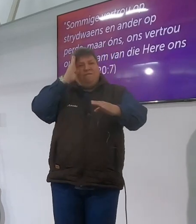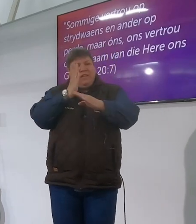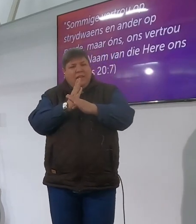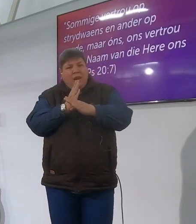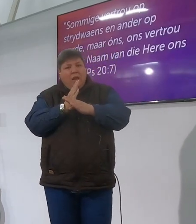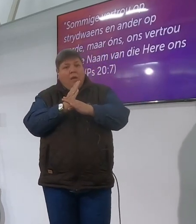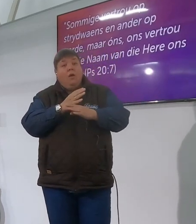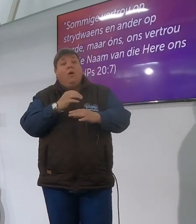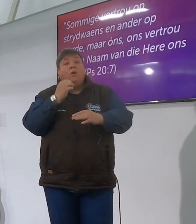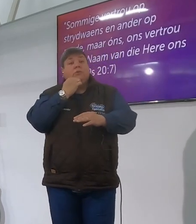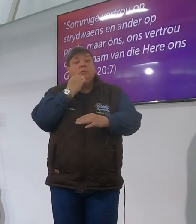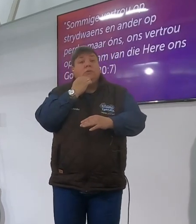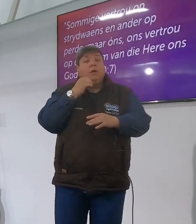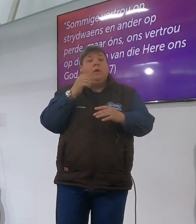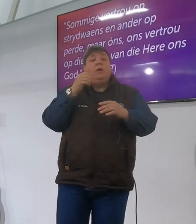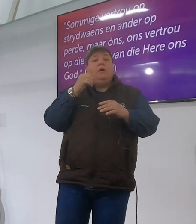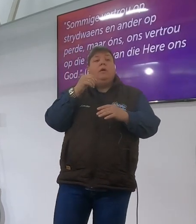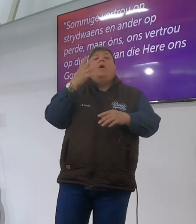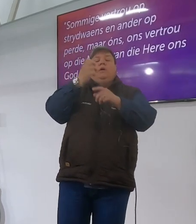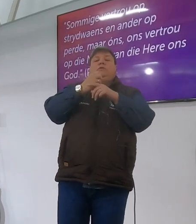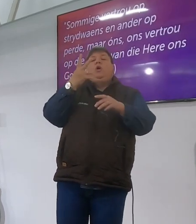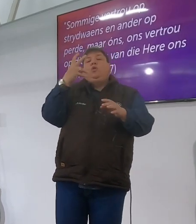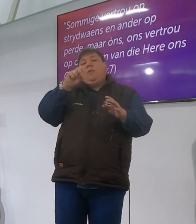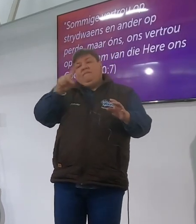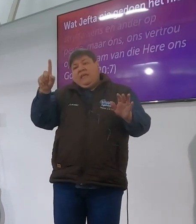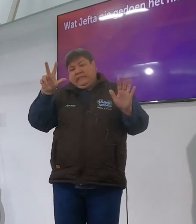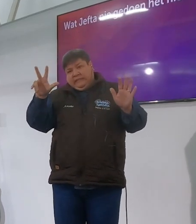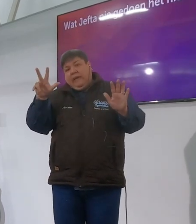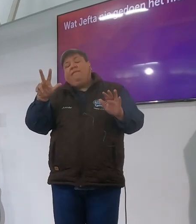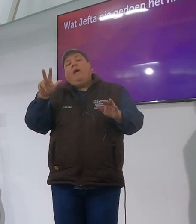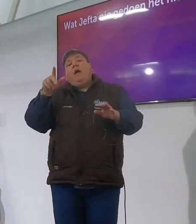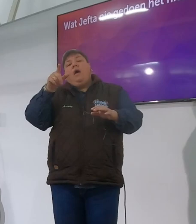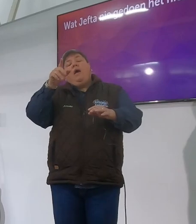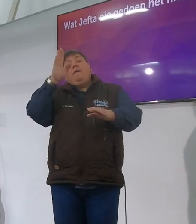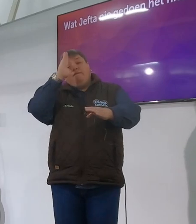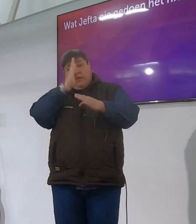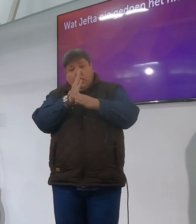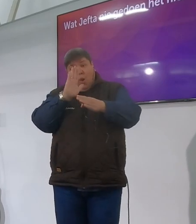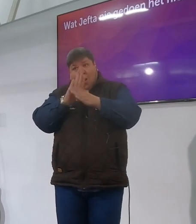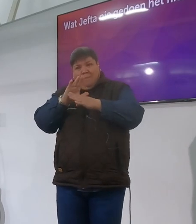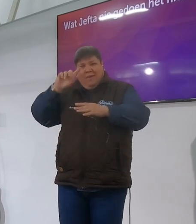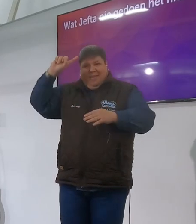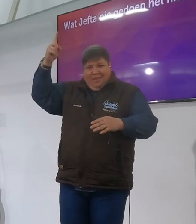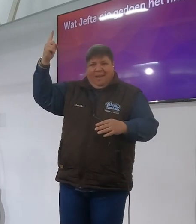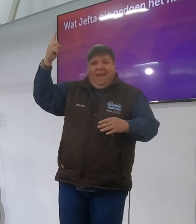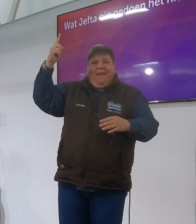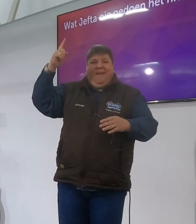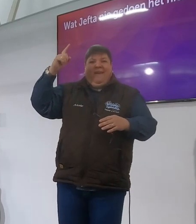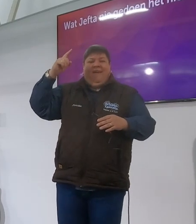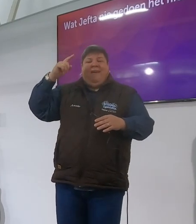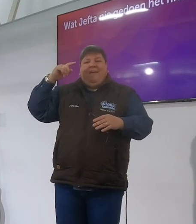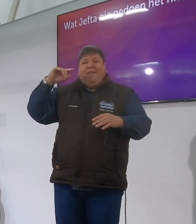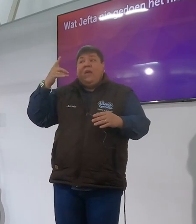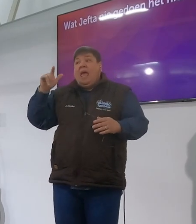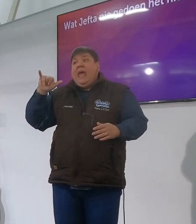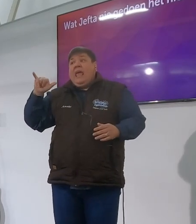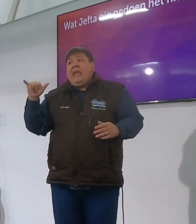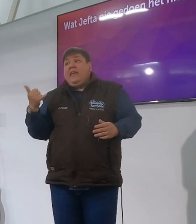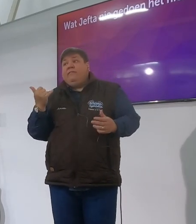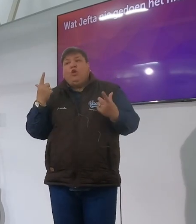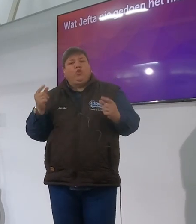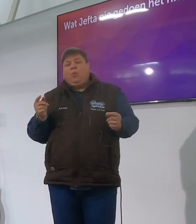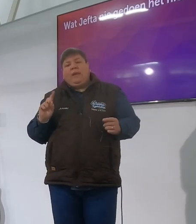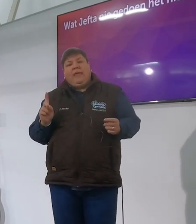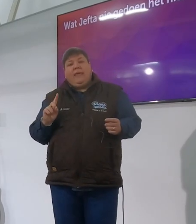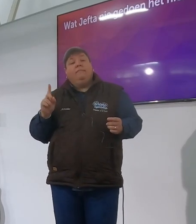perde maar ons ons vertrouw op die naam van die Heere ons God nou iets wat Jefta nie gedoen het nie iets wat Jefta nie